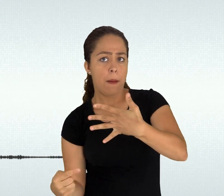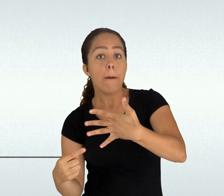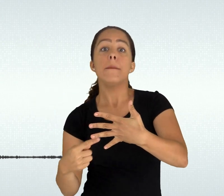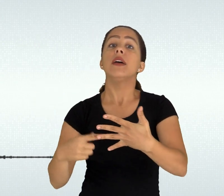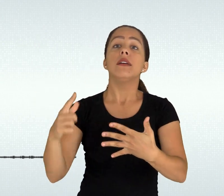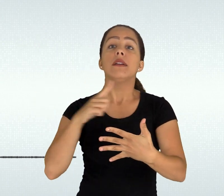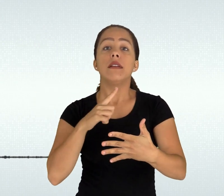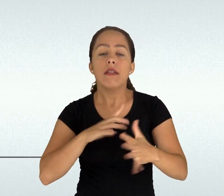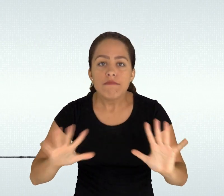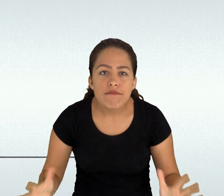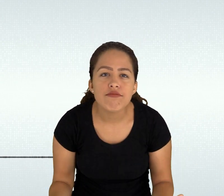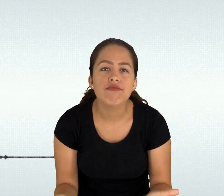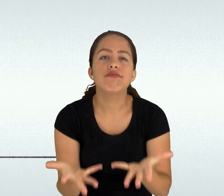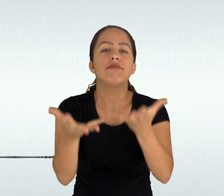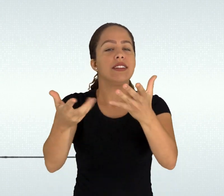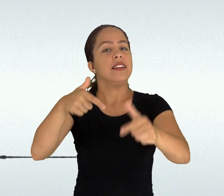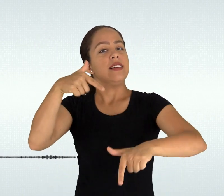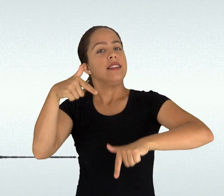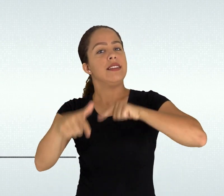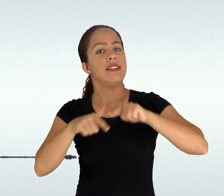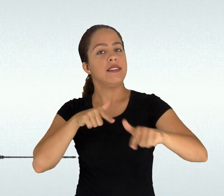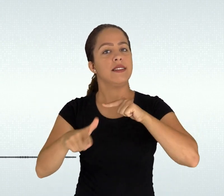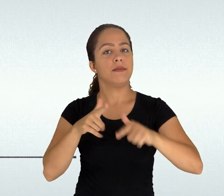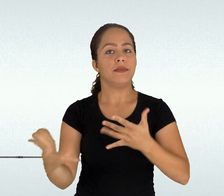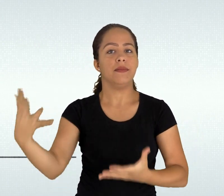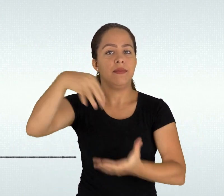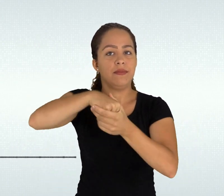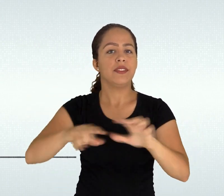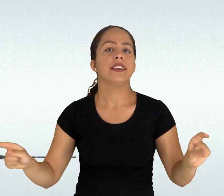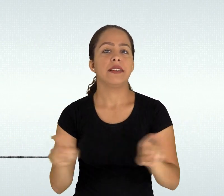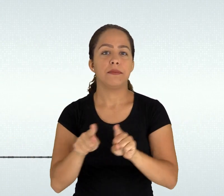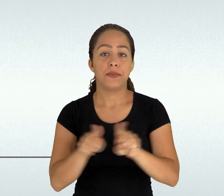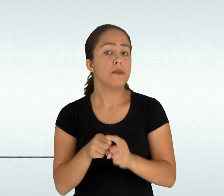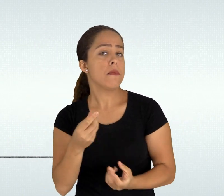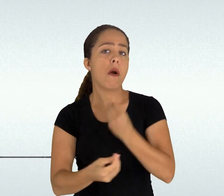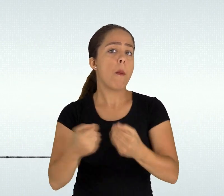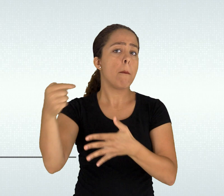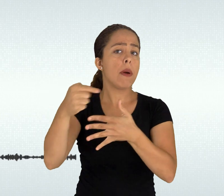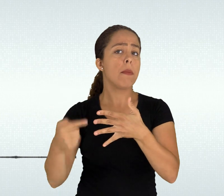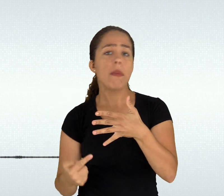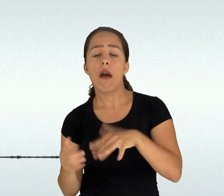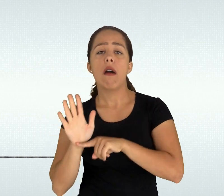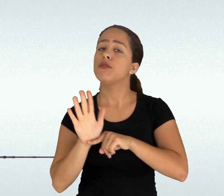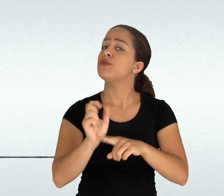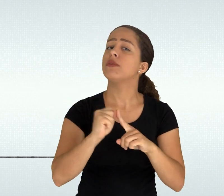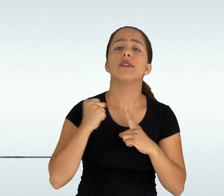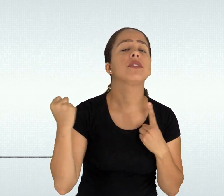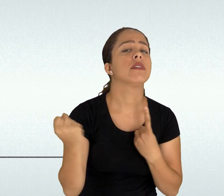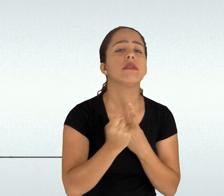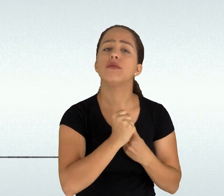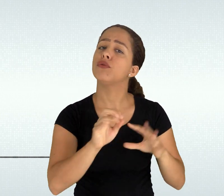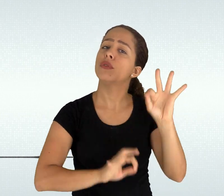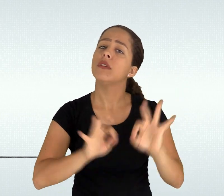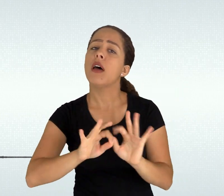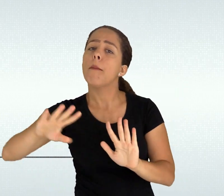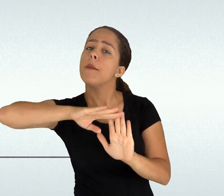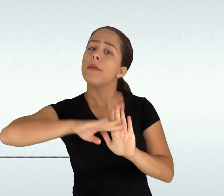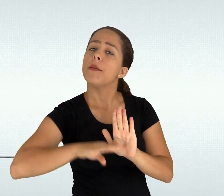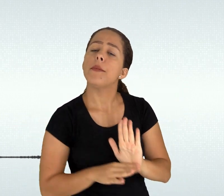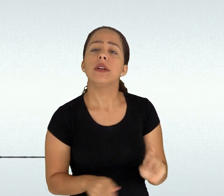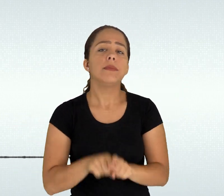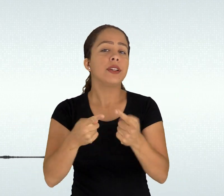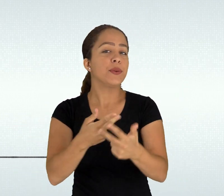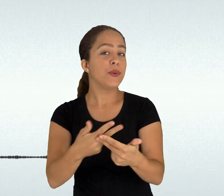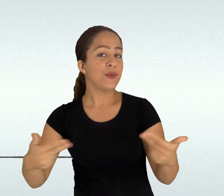justamente aí que se torna necessário levar em consideração a fluidez e a dinamicidade do atual mundo do trabalho